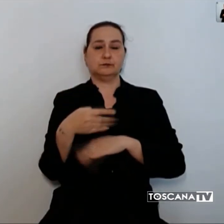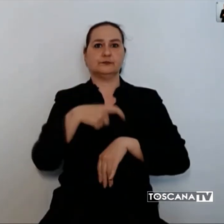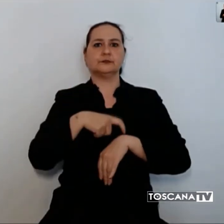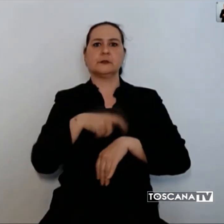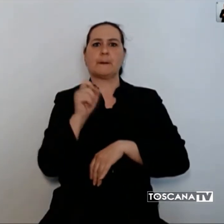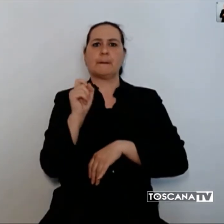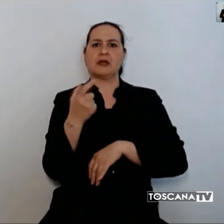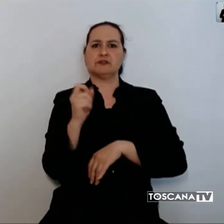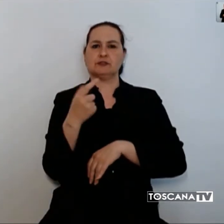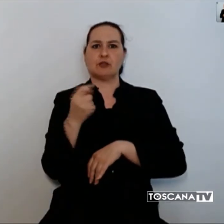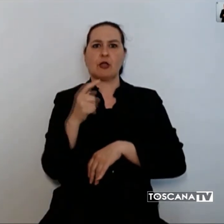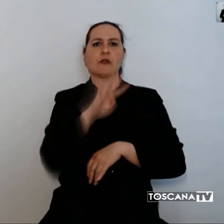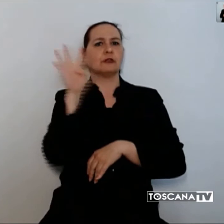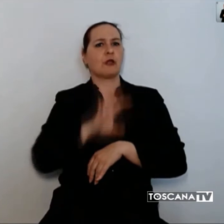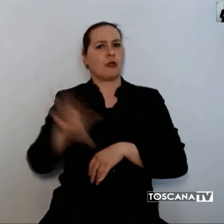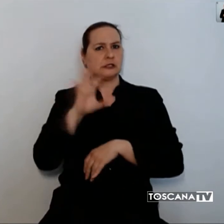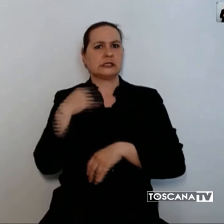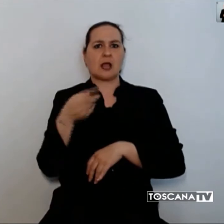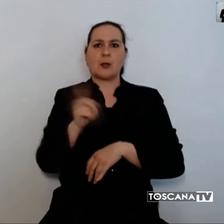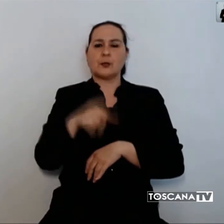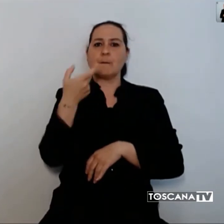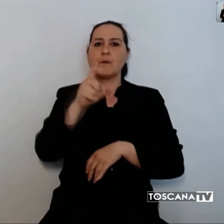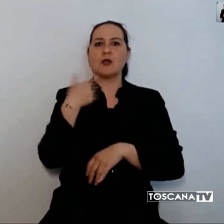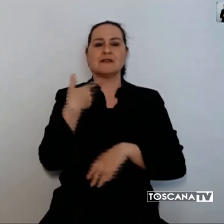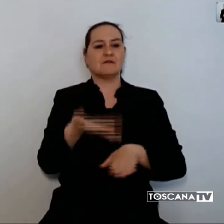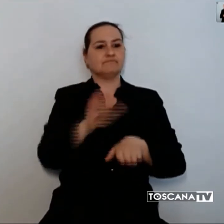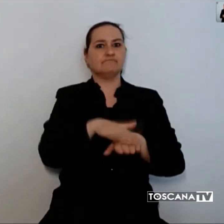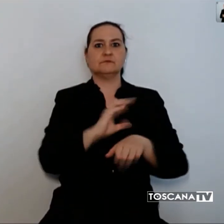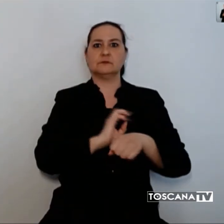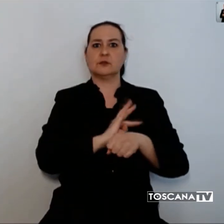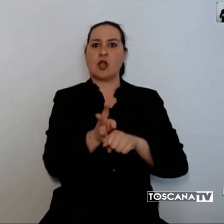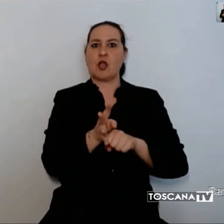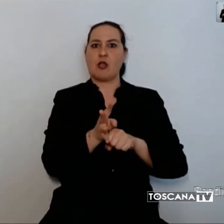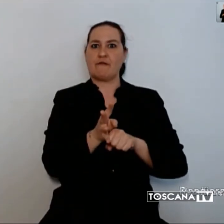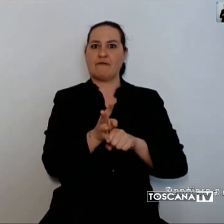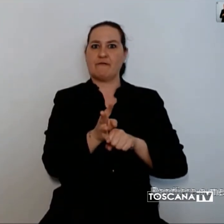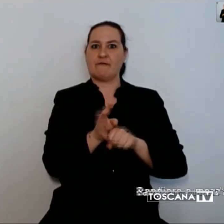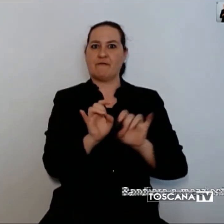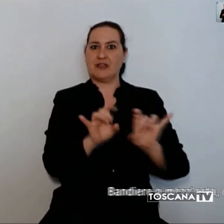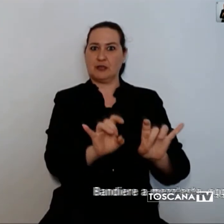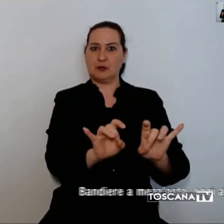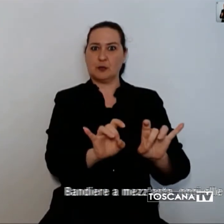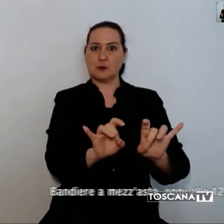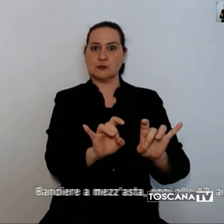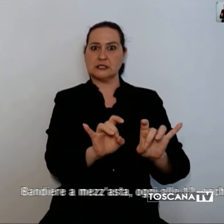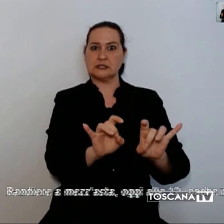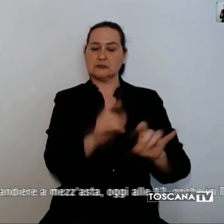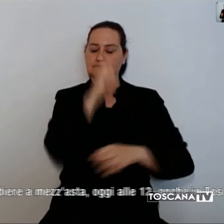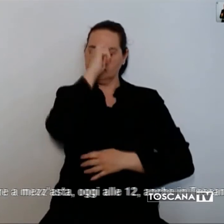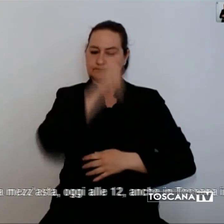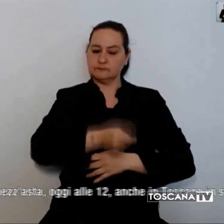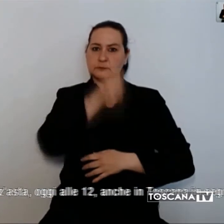in segno di lutto per le vittime del coronavirus e per onorare il sacrificio e l